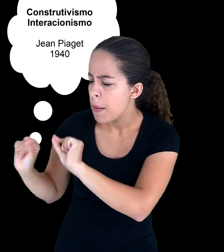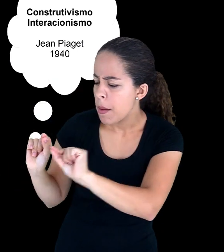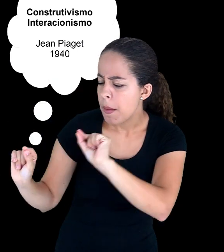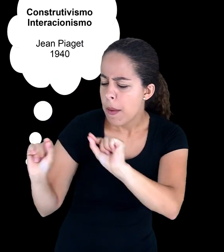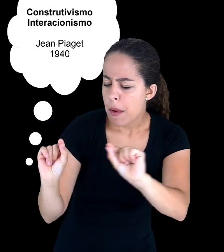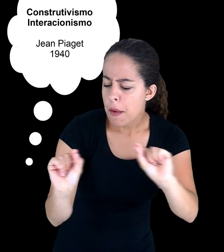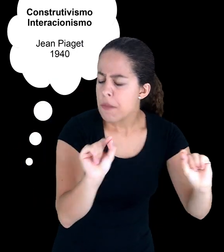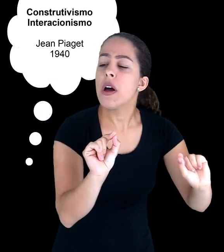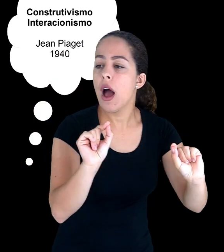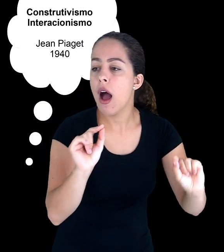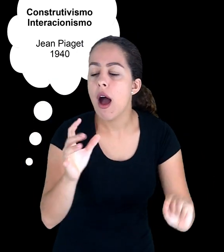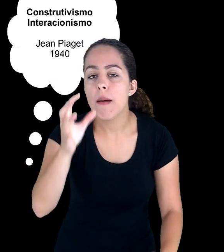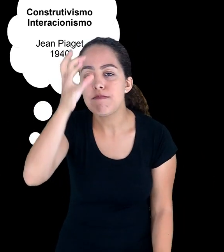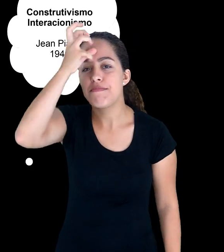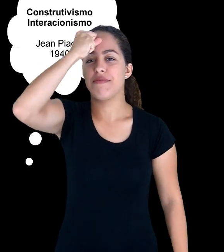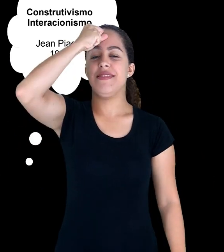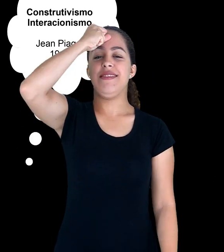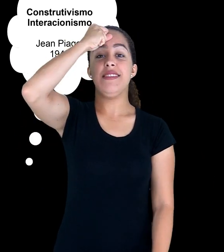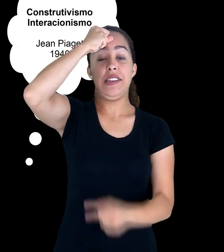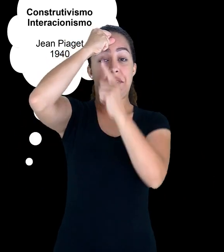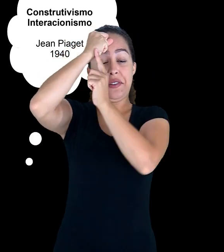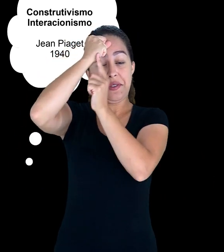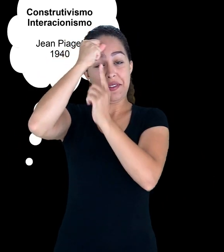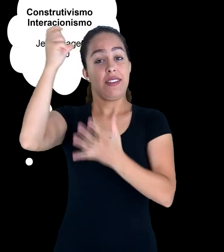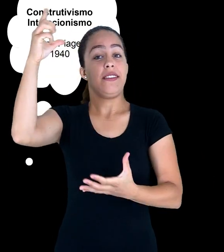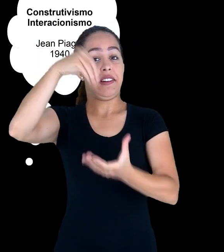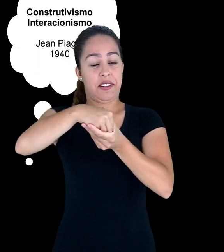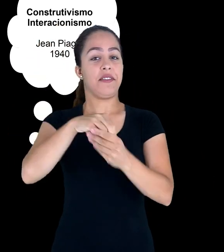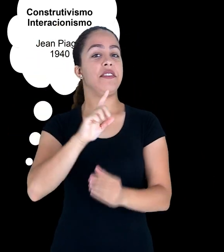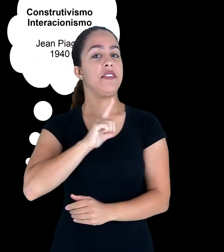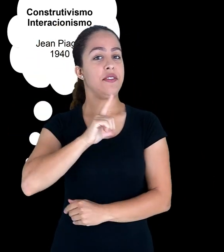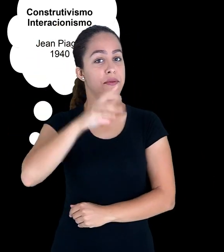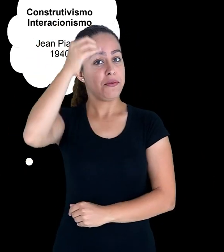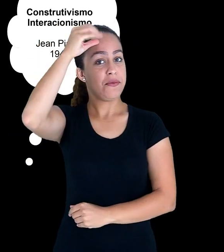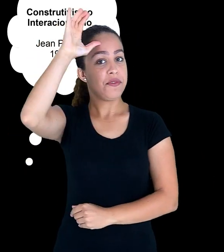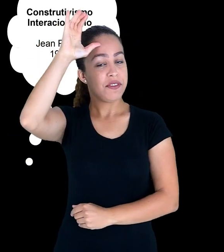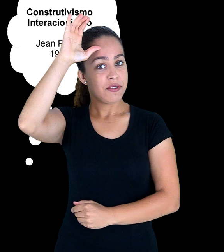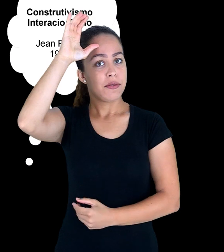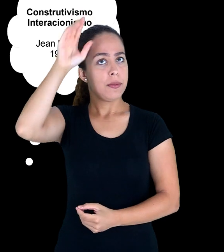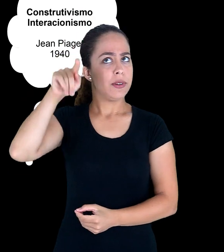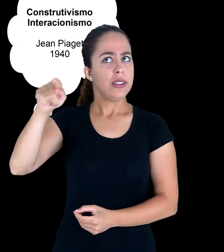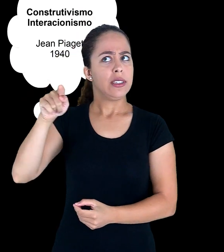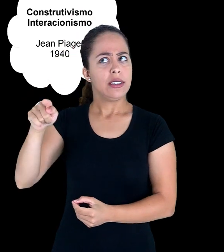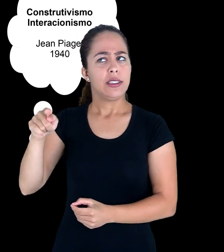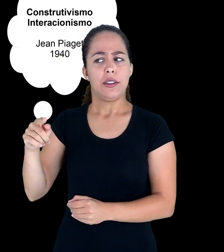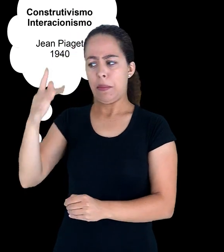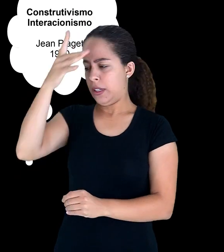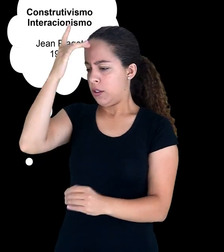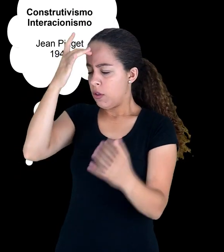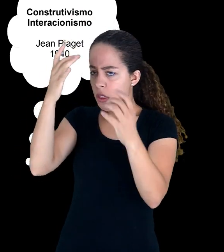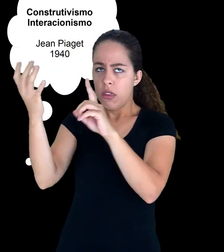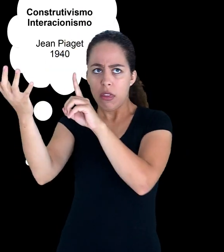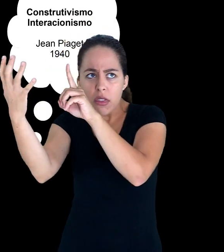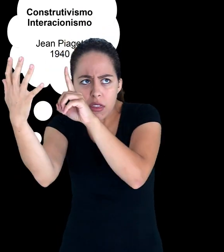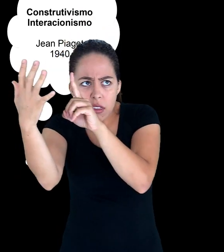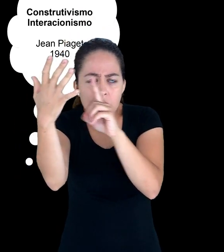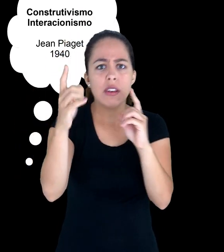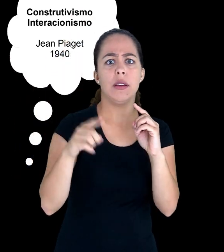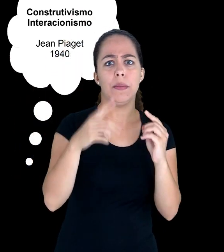de informações que são relacionadas com conhecimentos já pré-existentes, gerando um desequilíbrio no